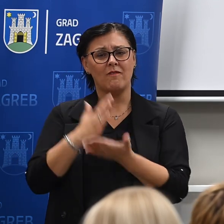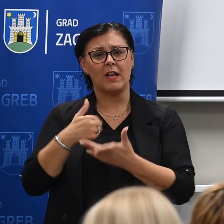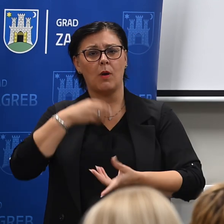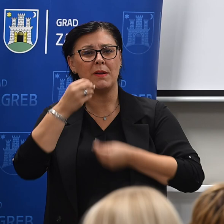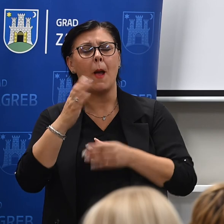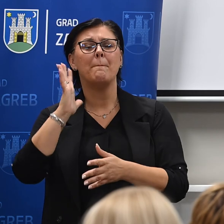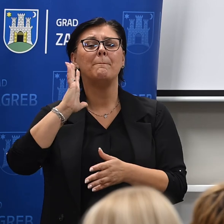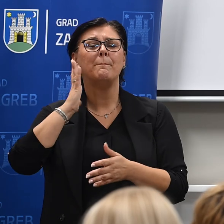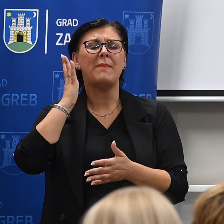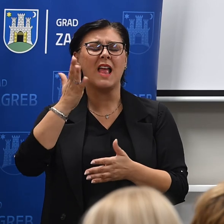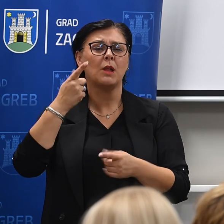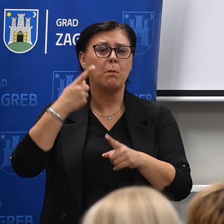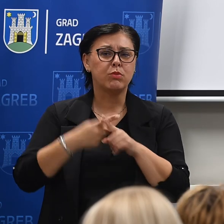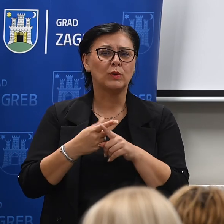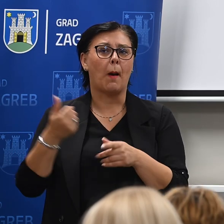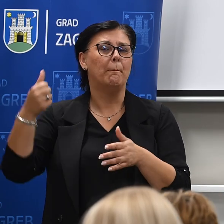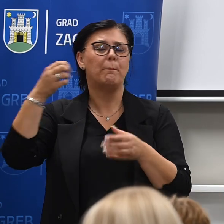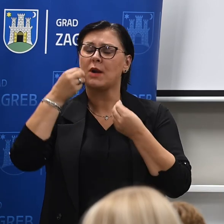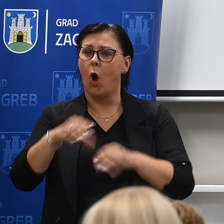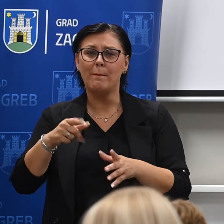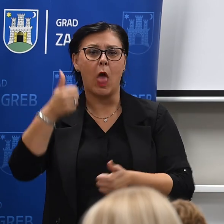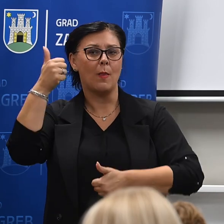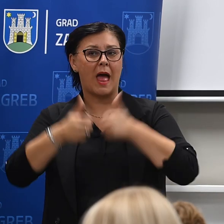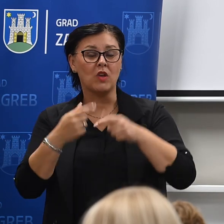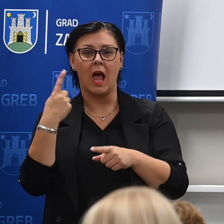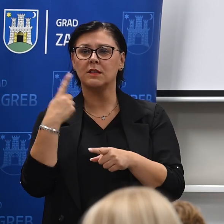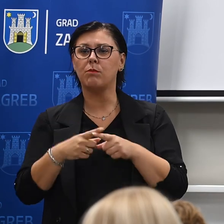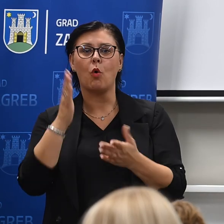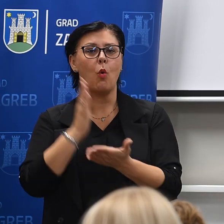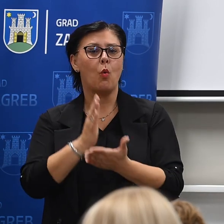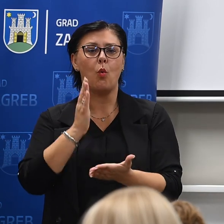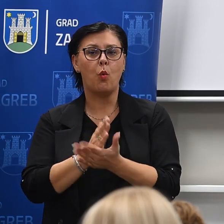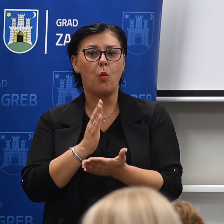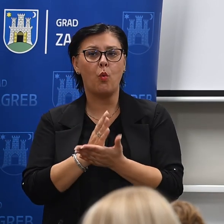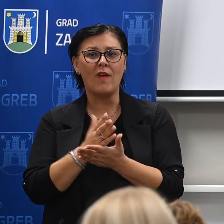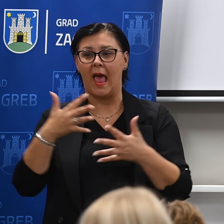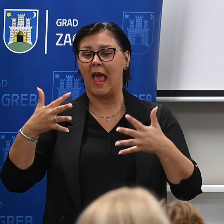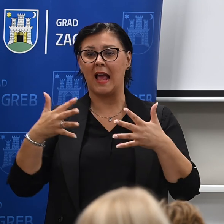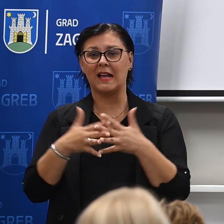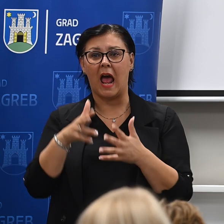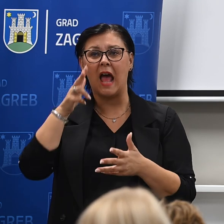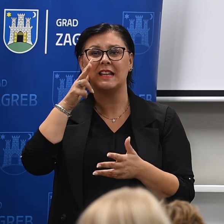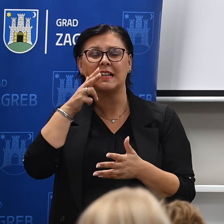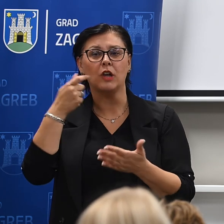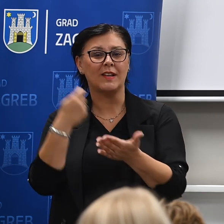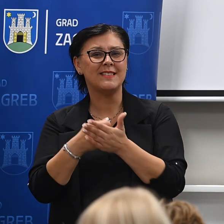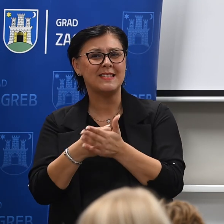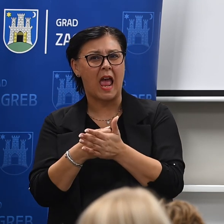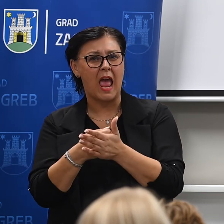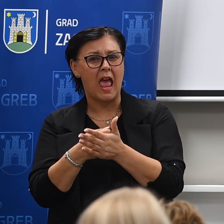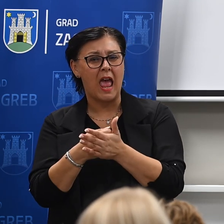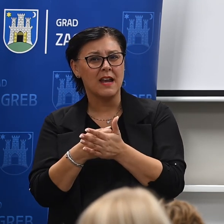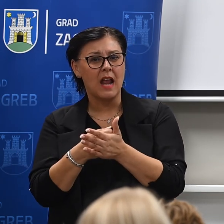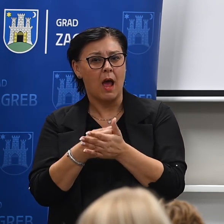pet puta pao natječaj jer je svaki puta kad god bi grad podigao procijenu vrijednost bi